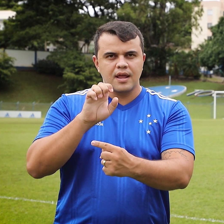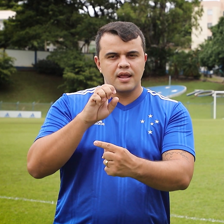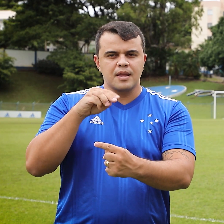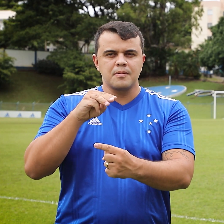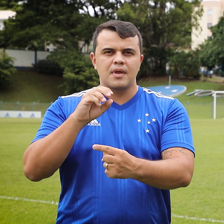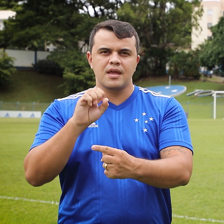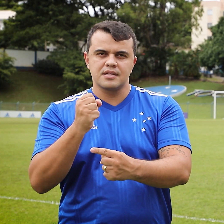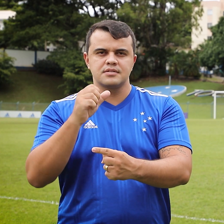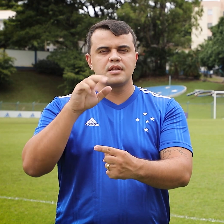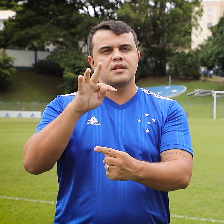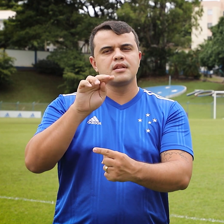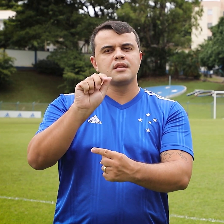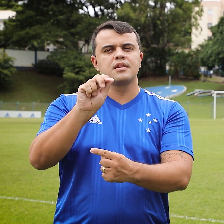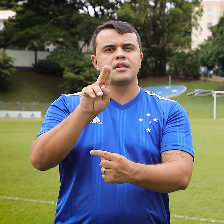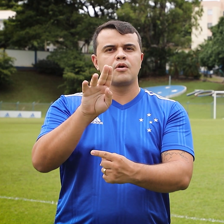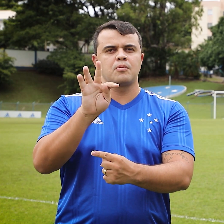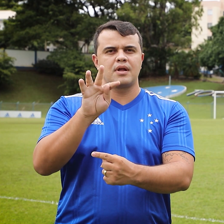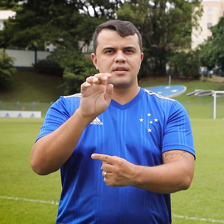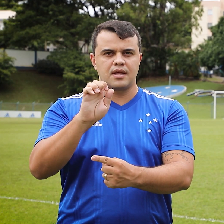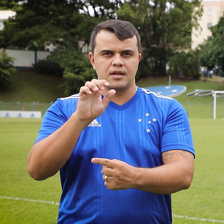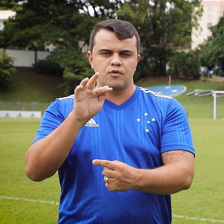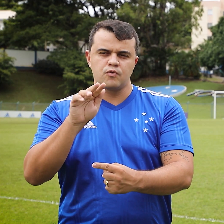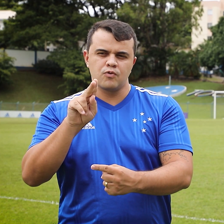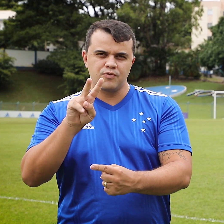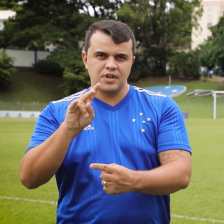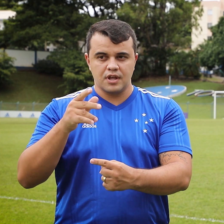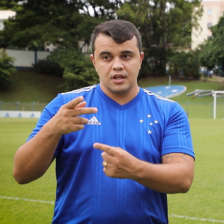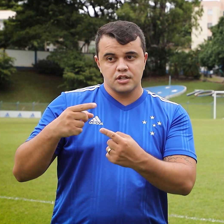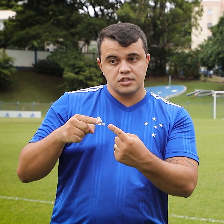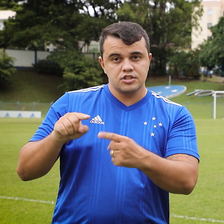na grande decisão da Copa do Brasil, por 3x7x2.